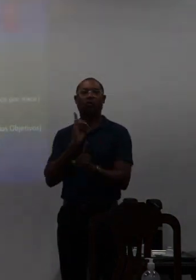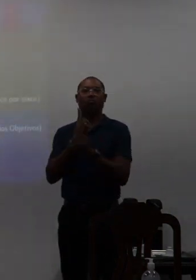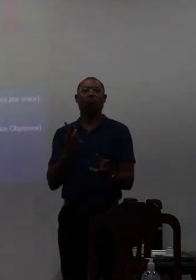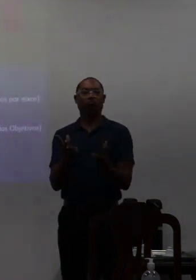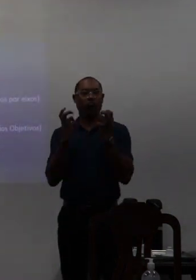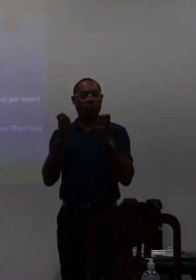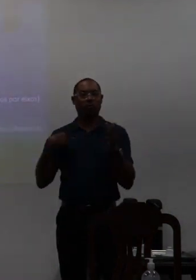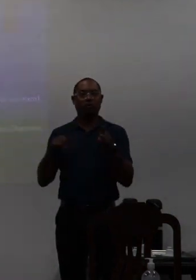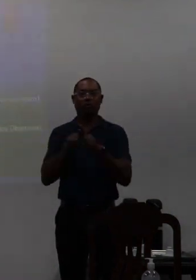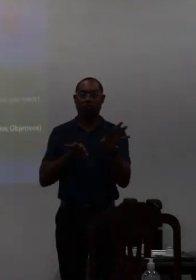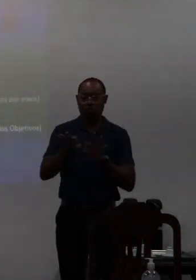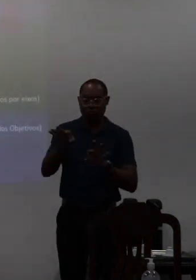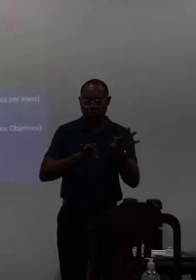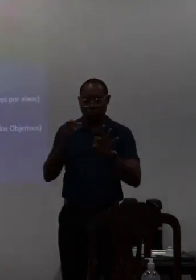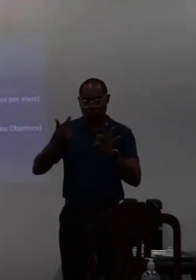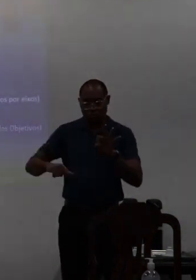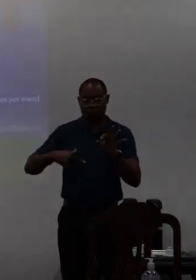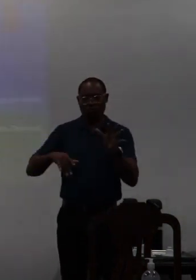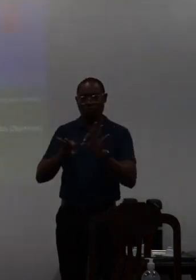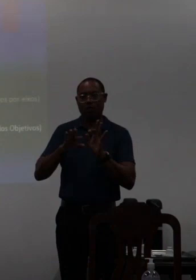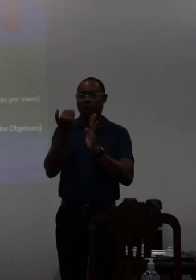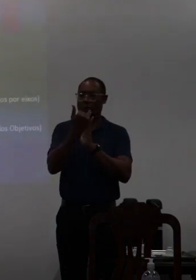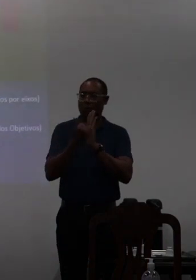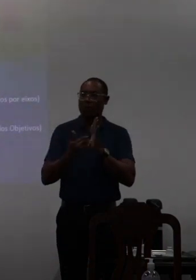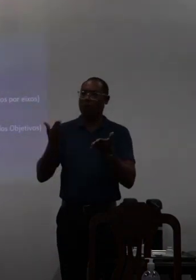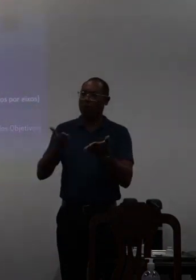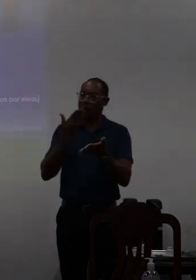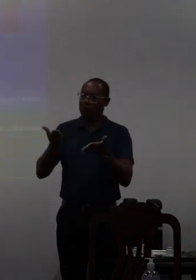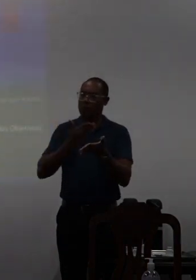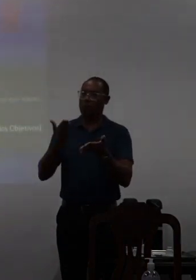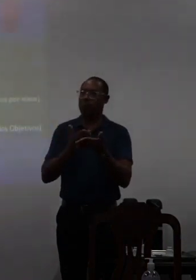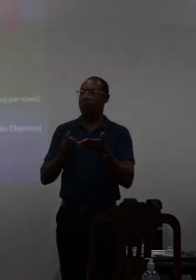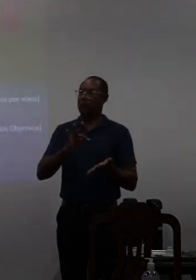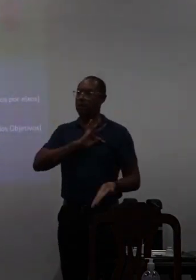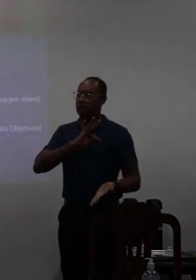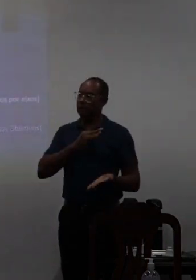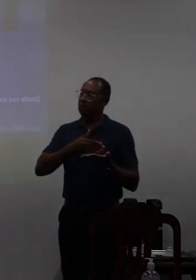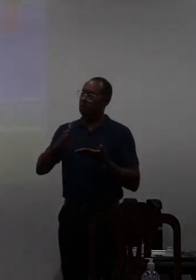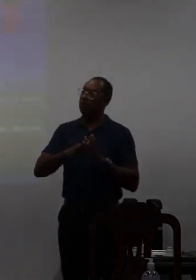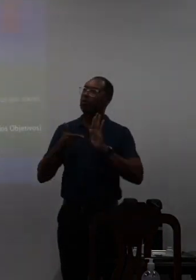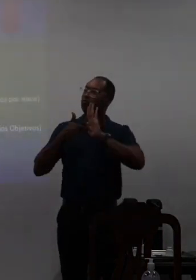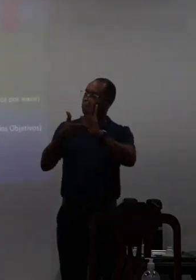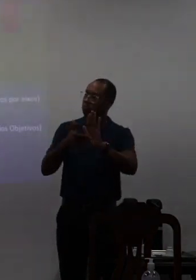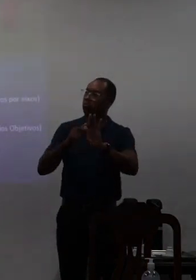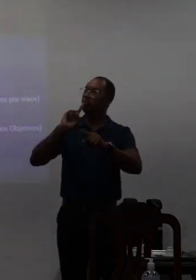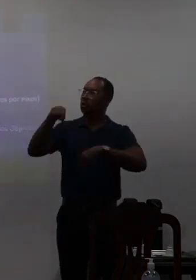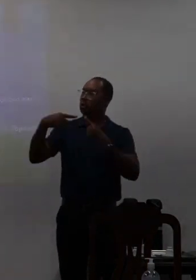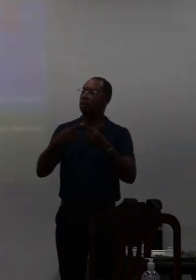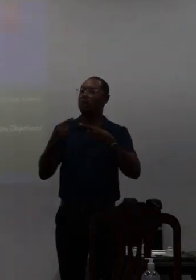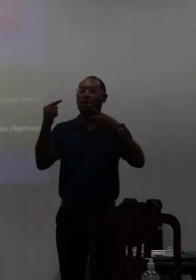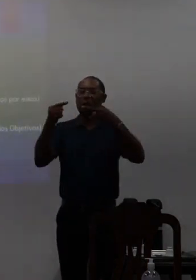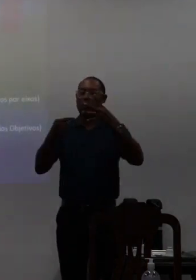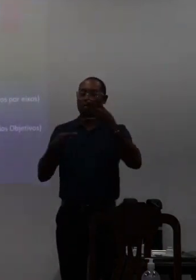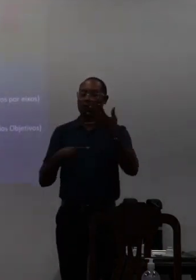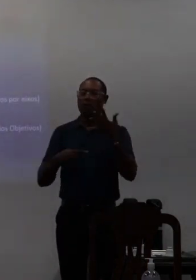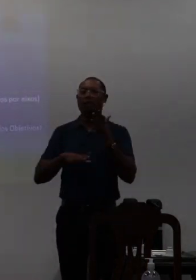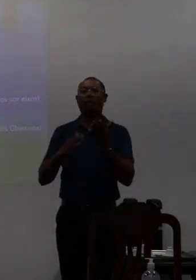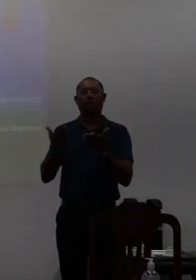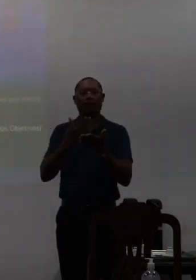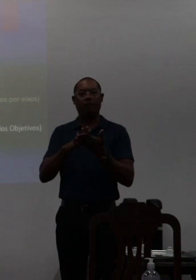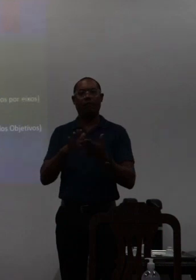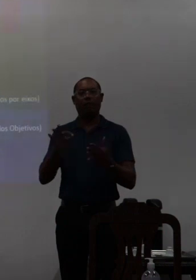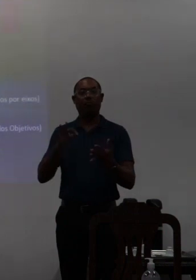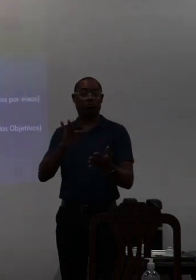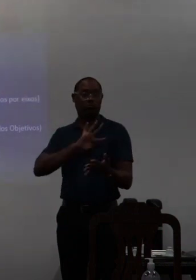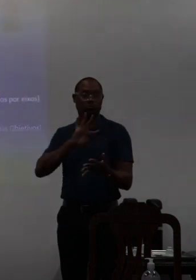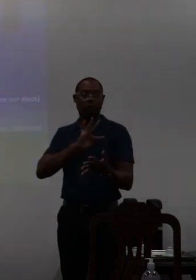esse padrão nós construímos as fichas técnicas que a gente vai mostrar posteriormente quais são os elementos dessa ficha técnica